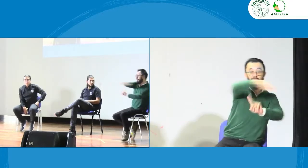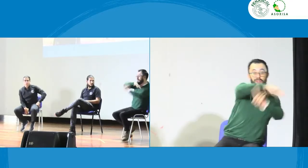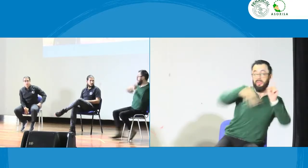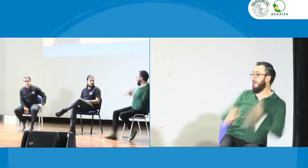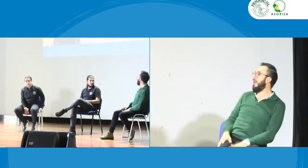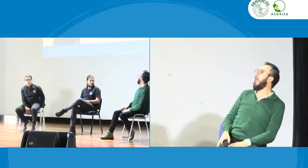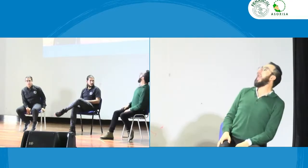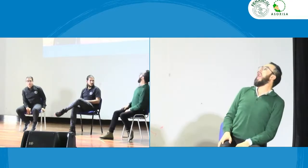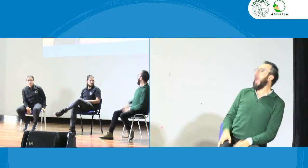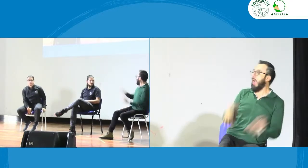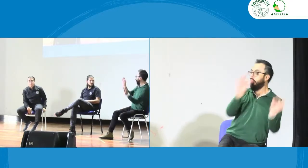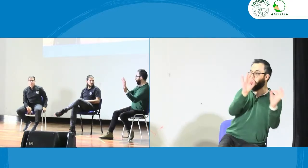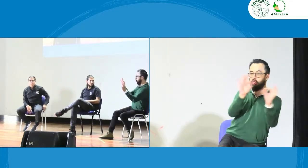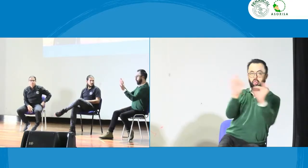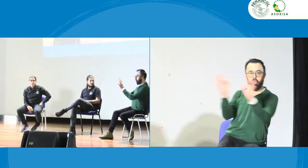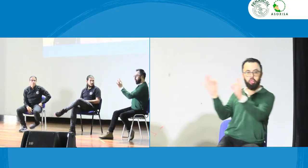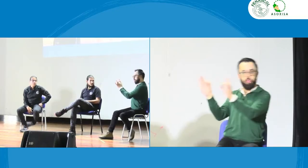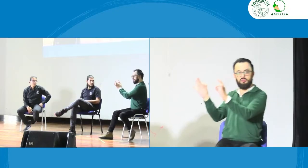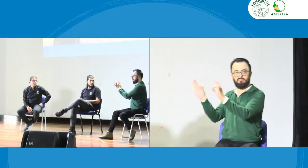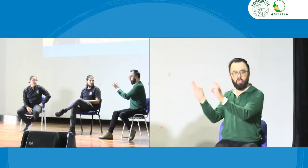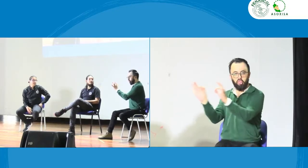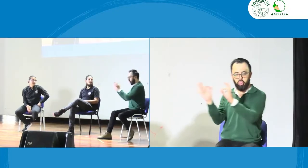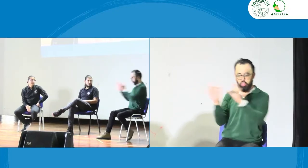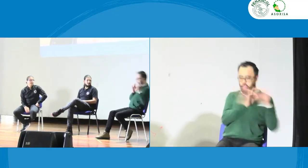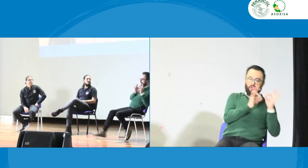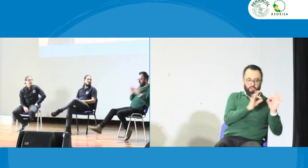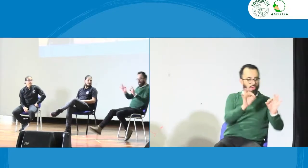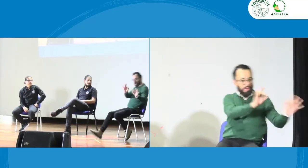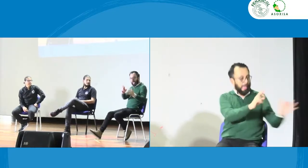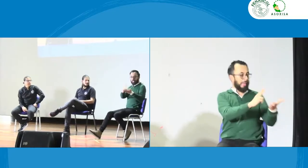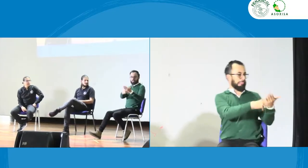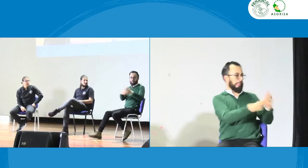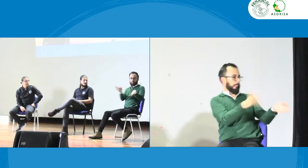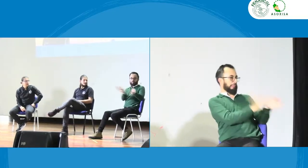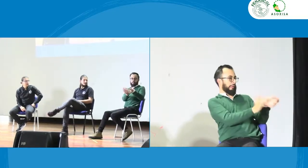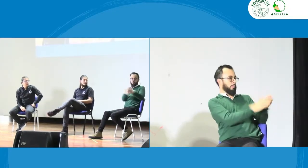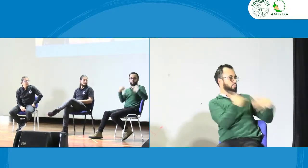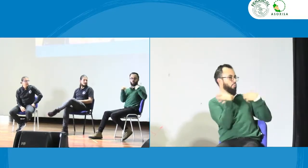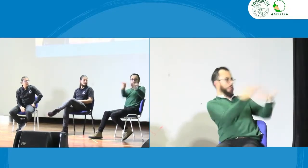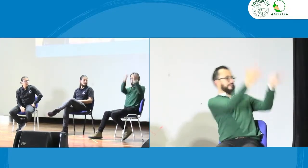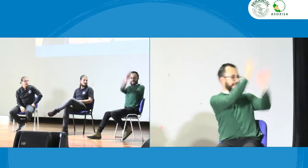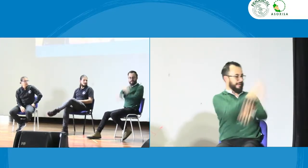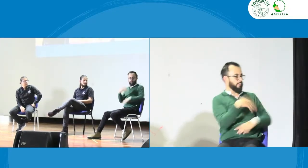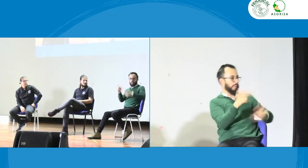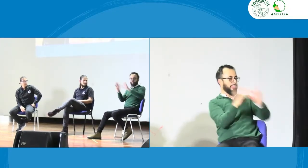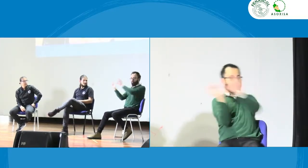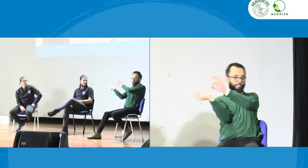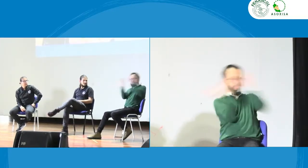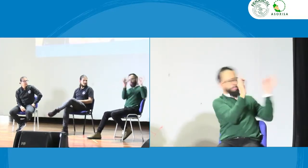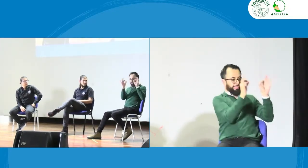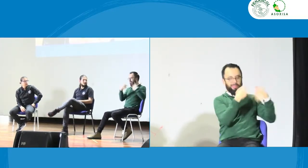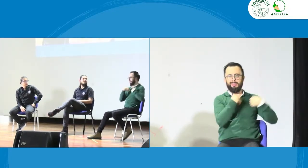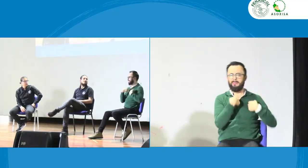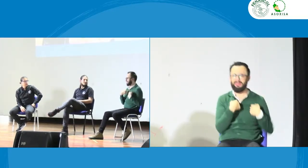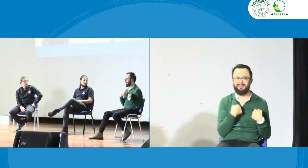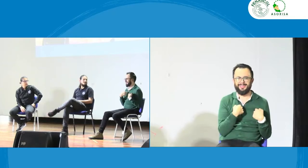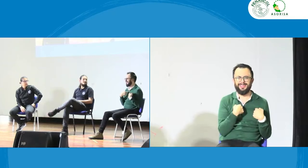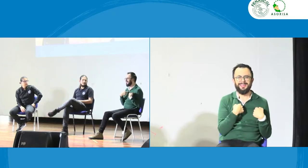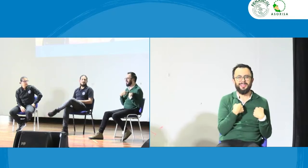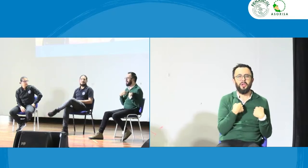lado atrás a la persona sorda y se está centrando la visión no en la persona sorda sino en el intérprete dicen oh que bien que gran intérprete